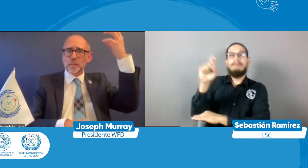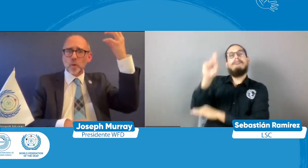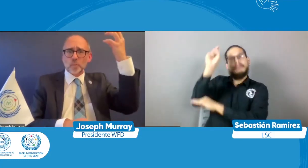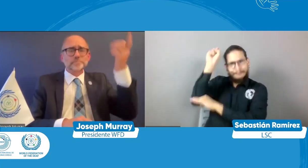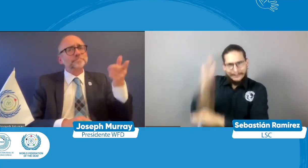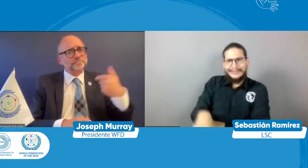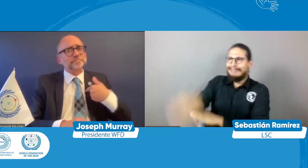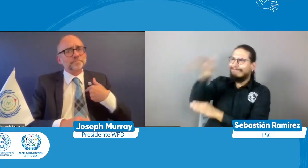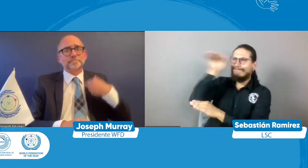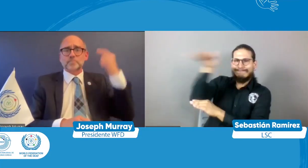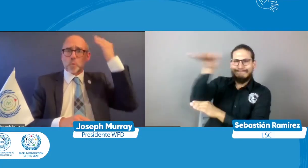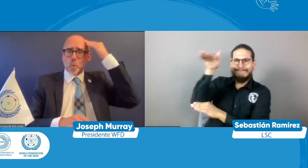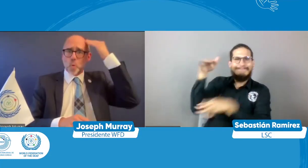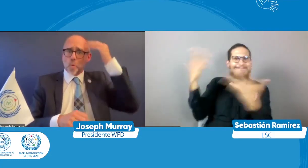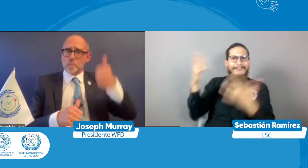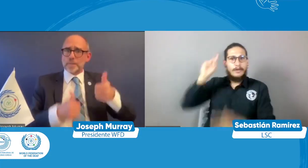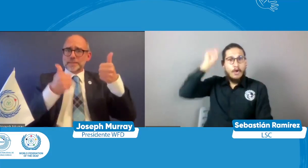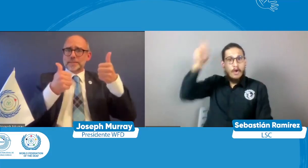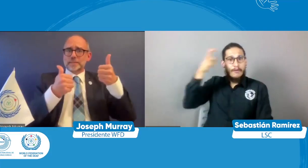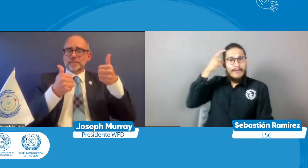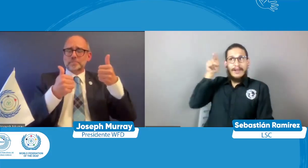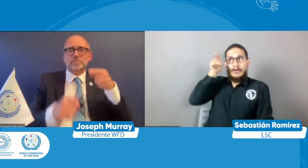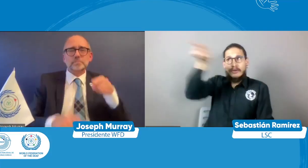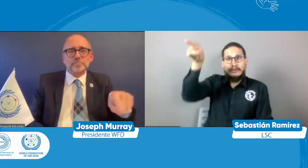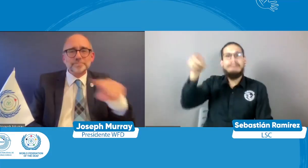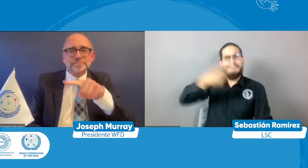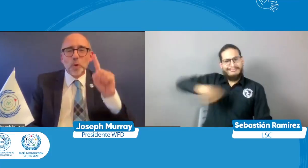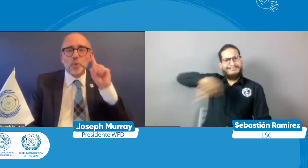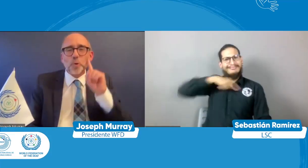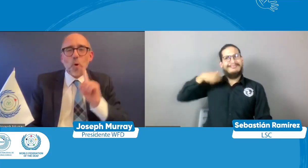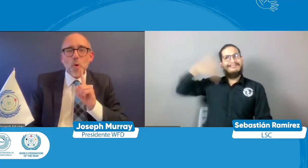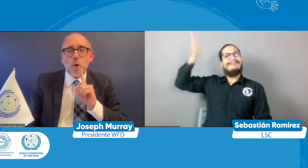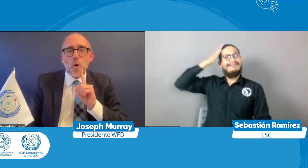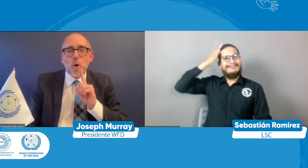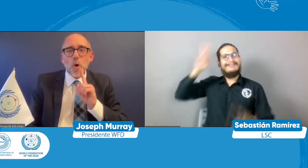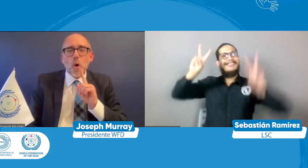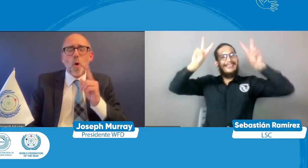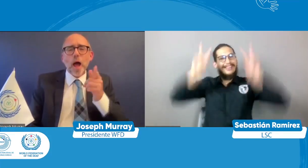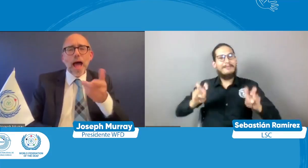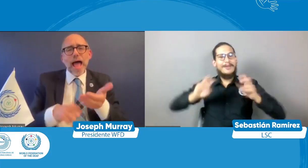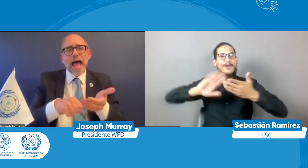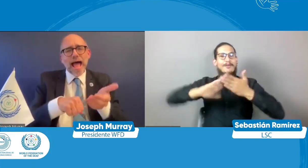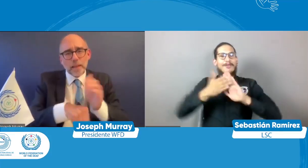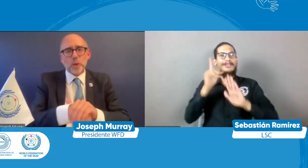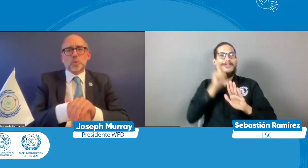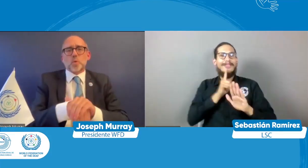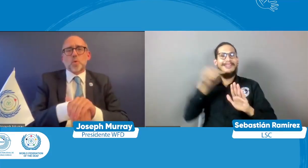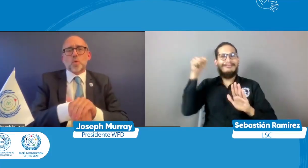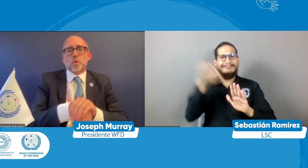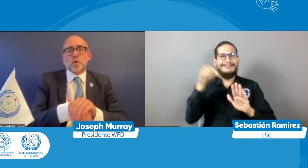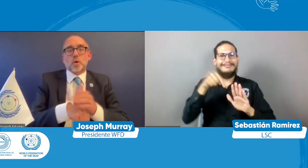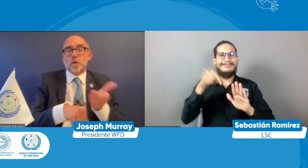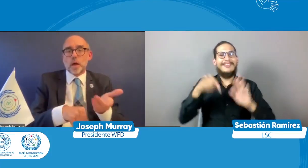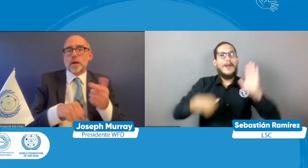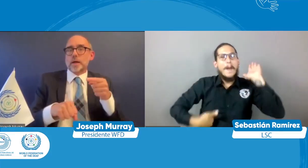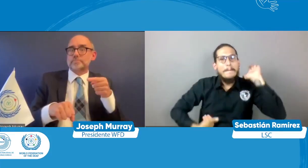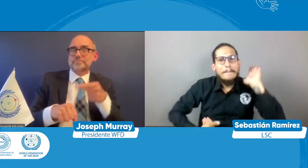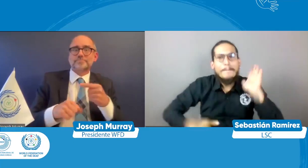persona sorda este instrumento sirve muchísimo para hacer incidencia frente a los gobiernos por eso lo que se le pide a las